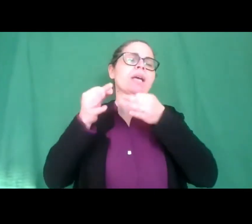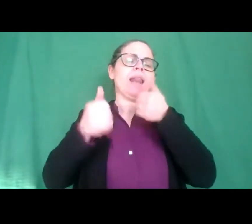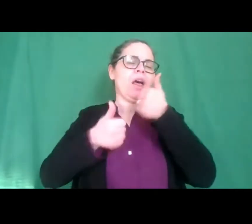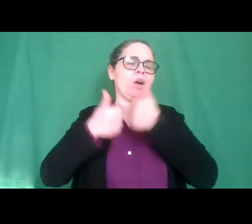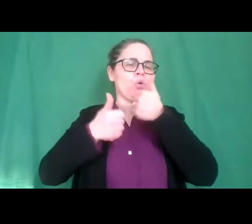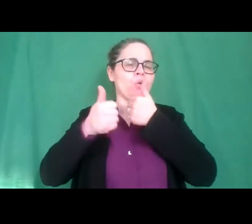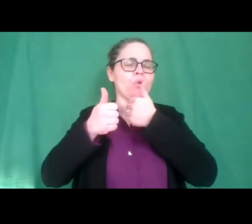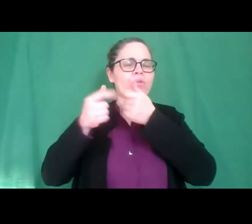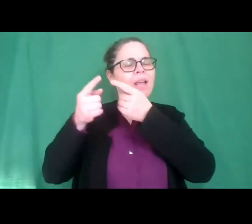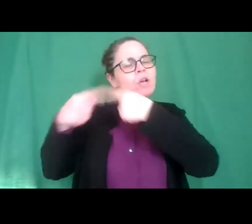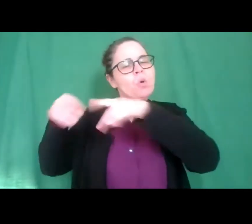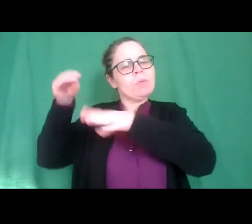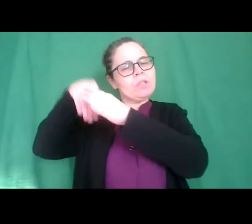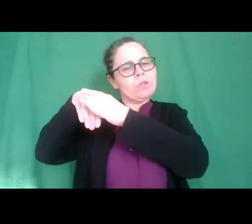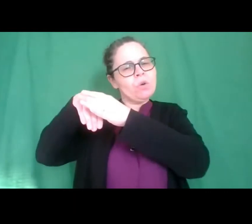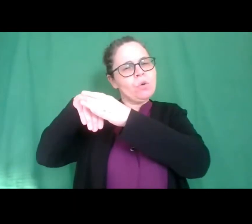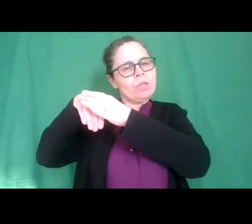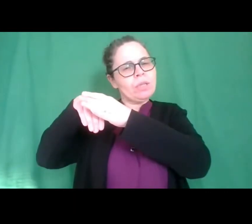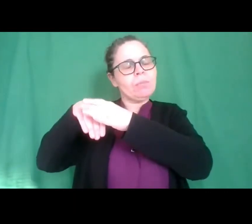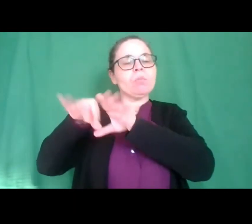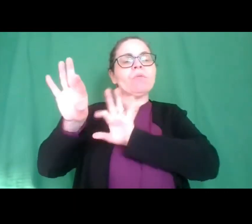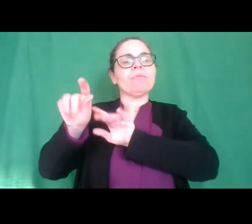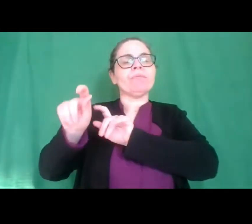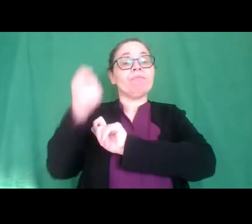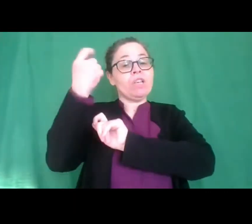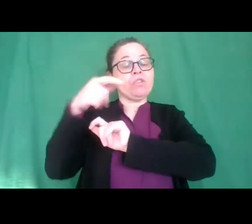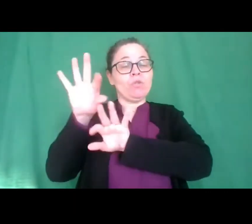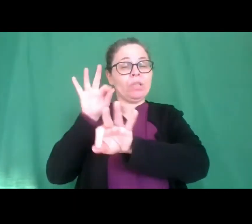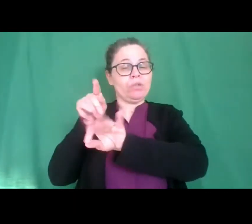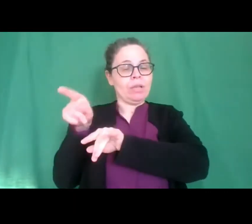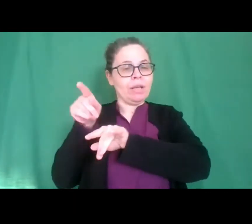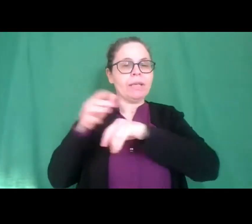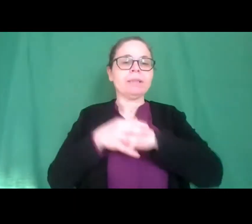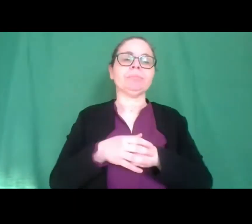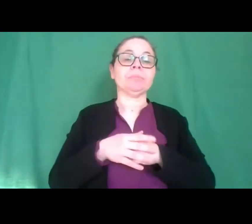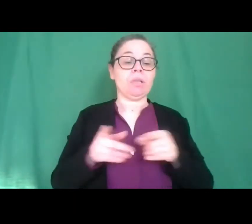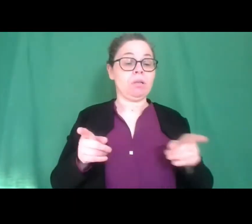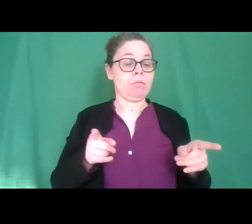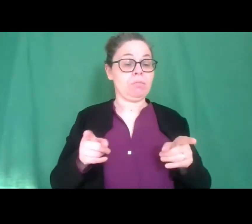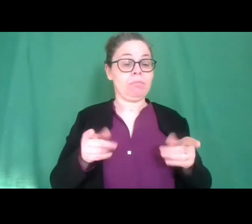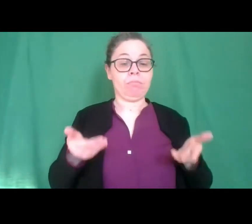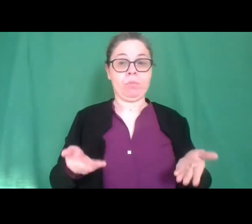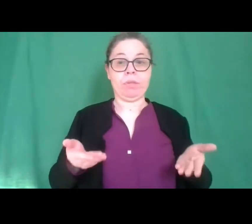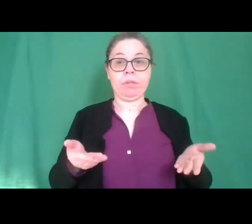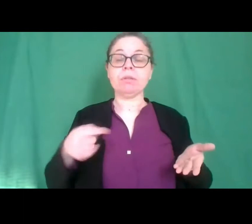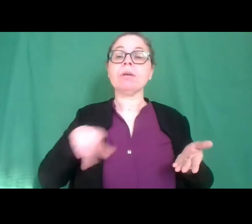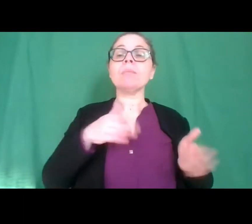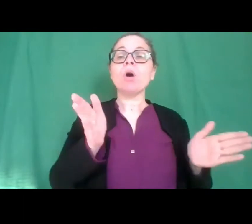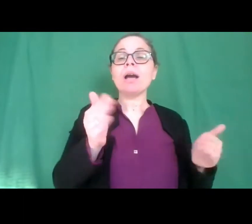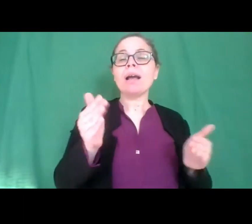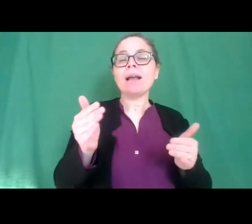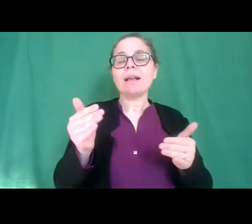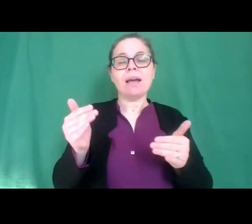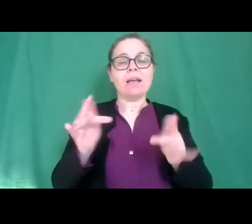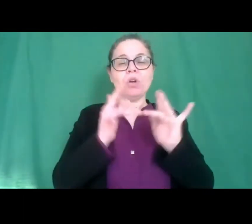vincitori in questo momento sono collegate con noi numerosi classi di alunni e